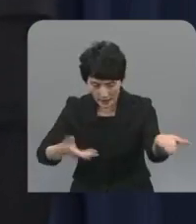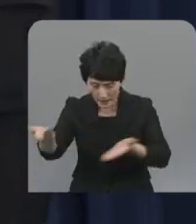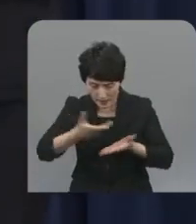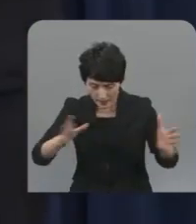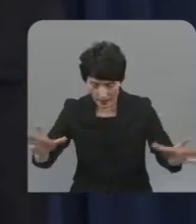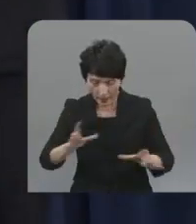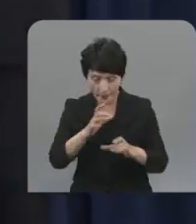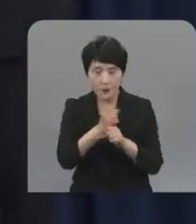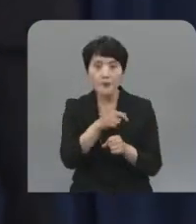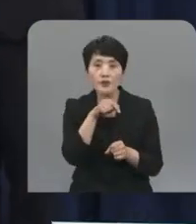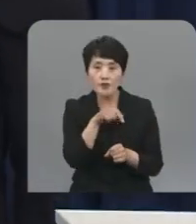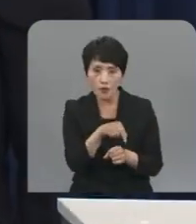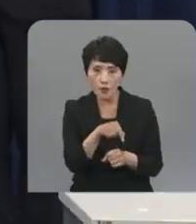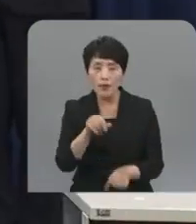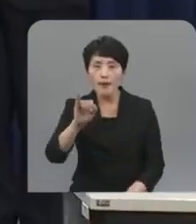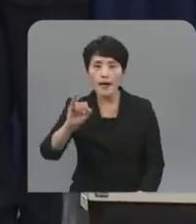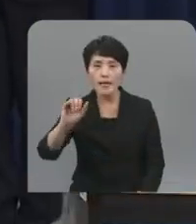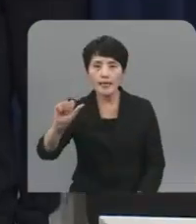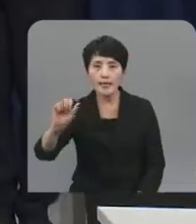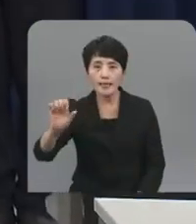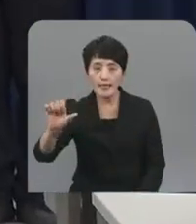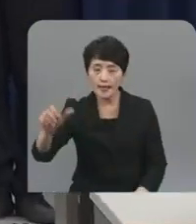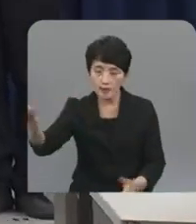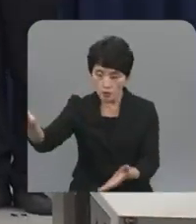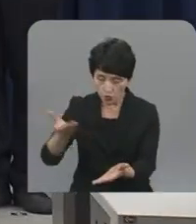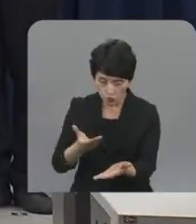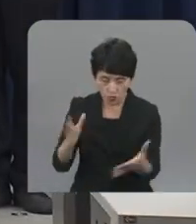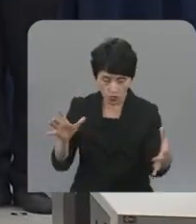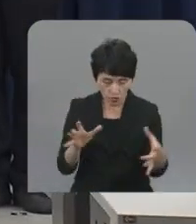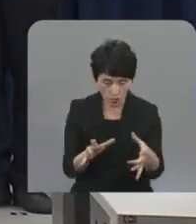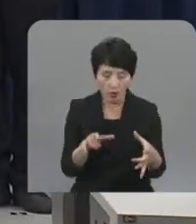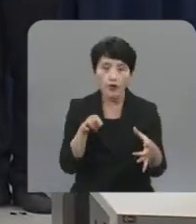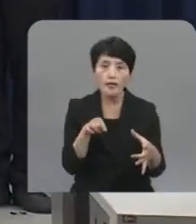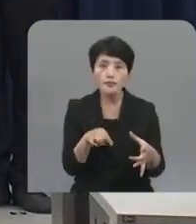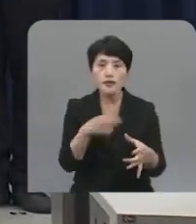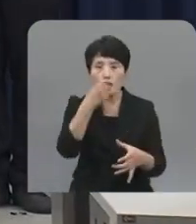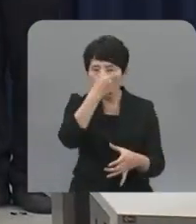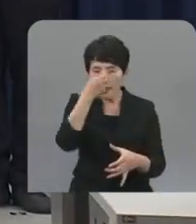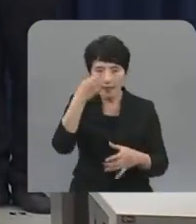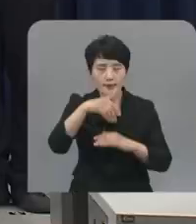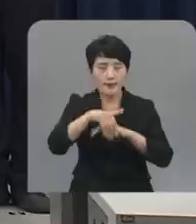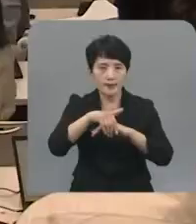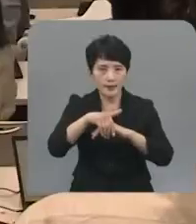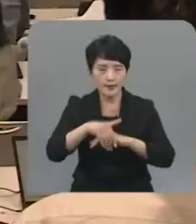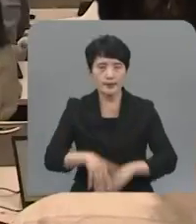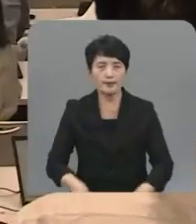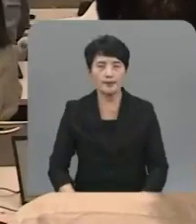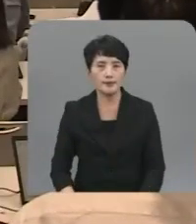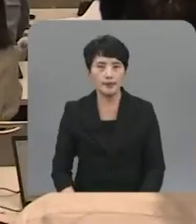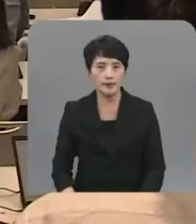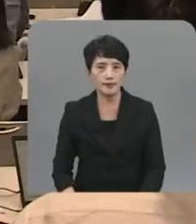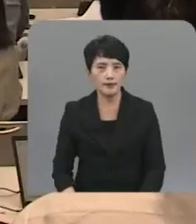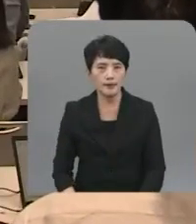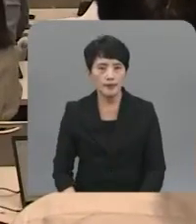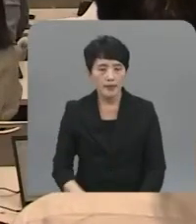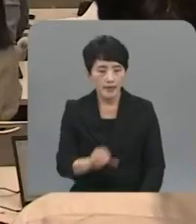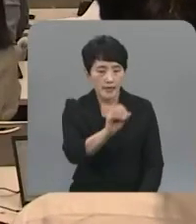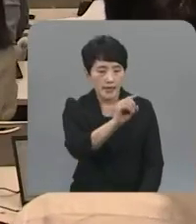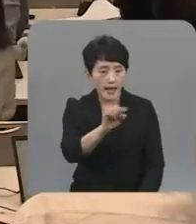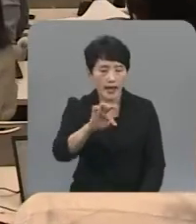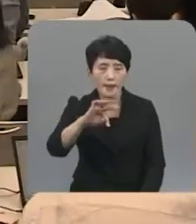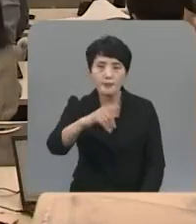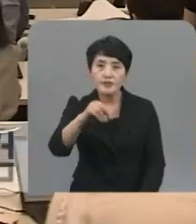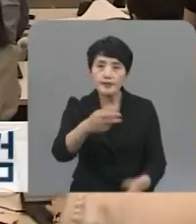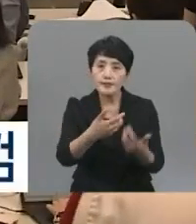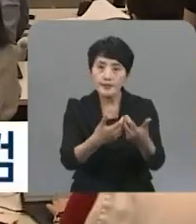председатель Корейской комиссии по ядерной безопасности Югу Ки, возглавлявший экспертную группу. Делегация